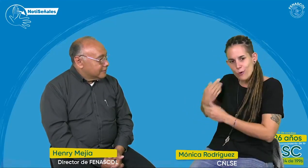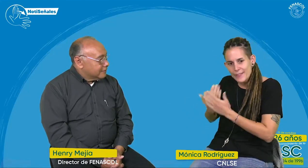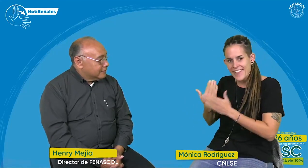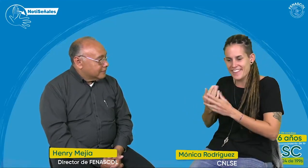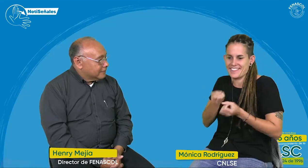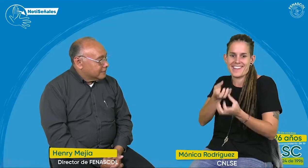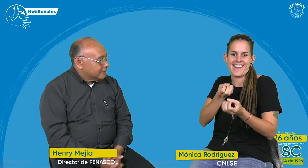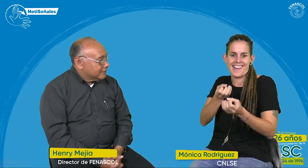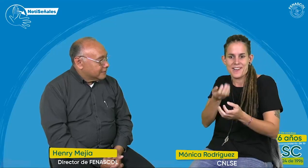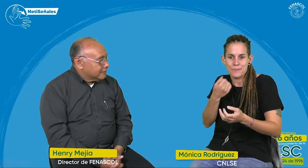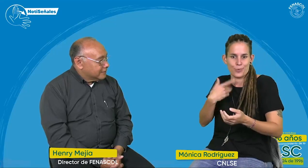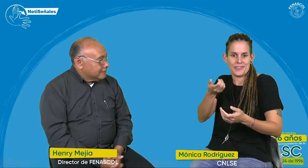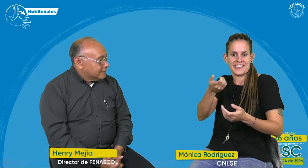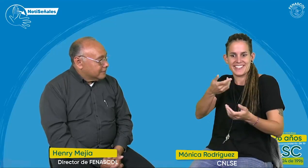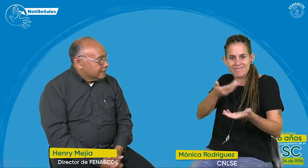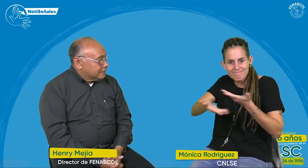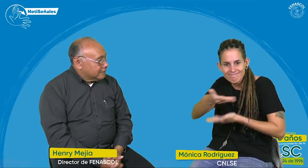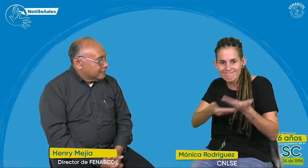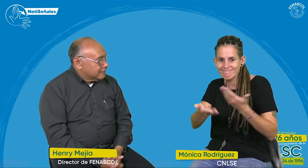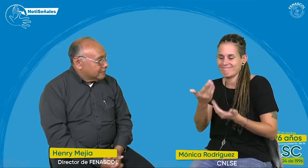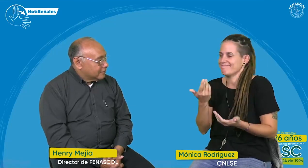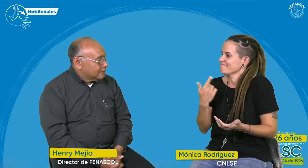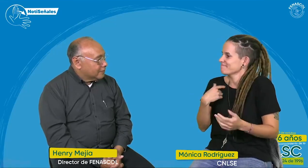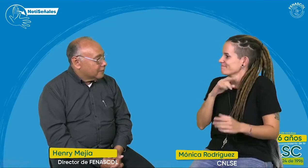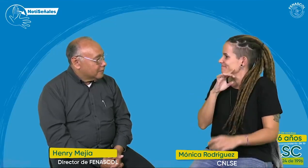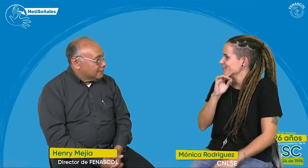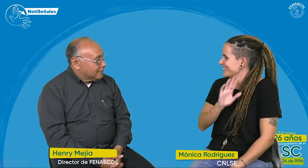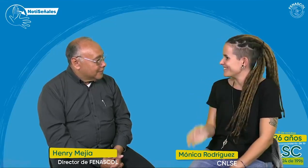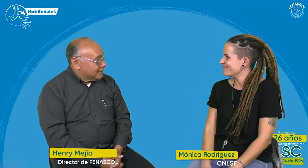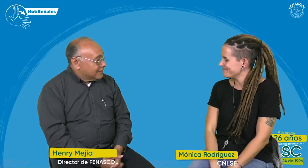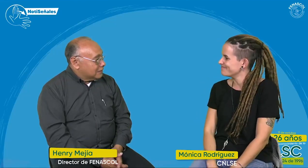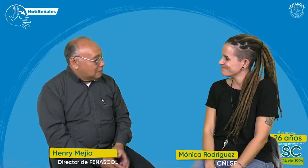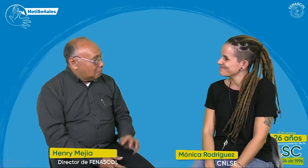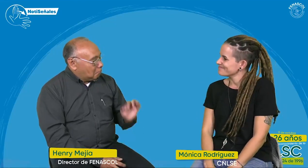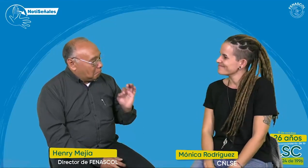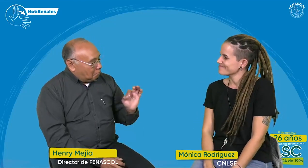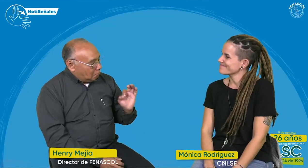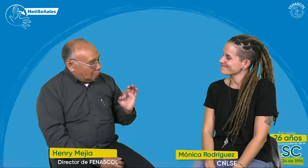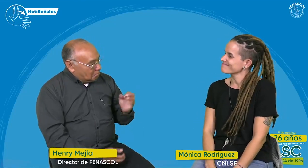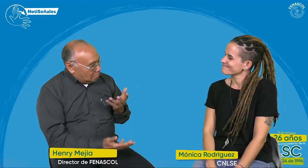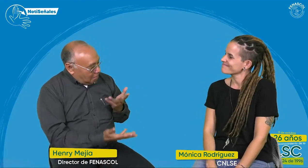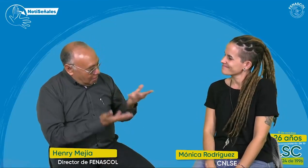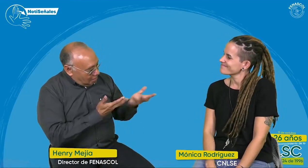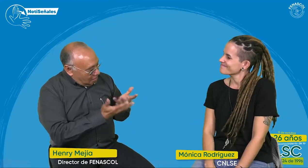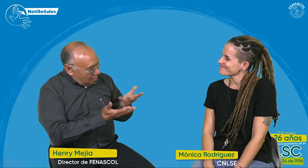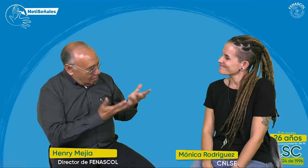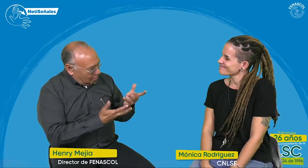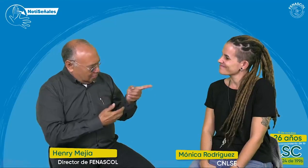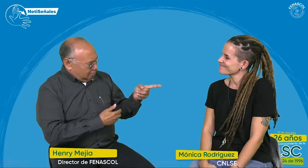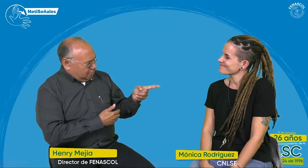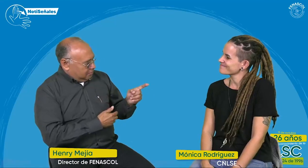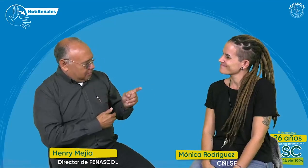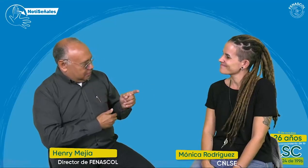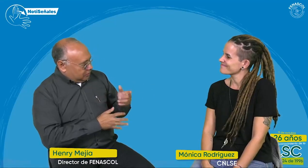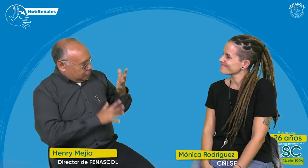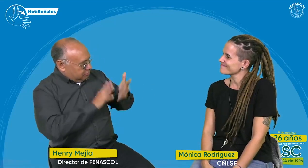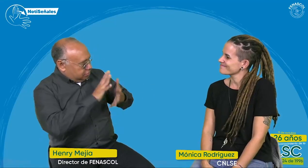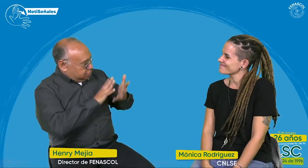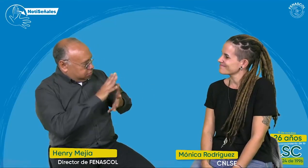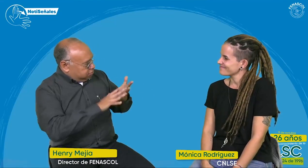encantada de poder venir aquí y compartir mi trabajo con vosotros. De verdad estoy muy contenta. Excelente, Mónica. Y